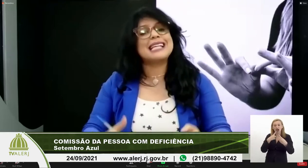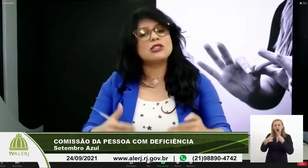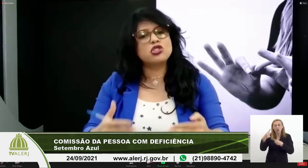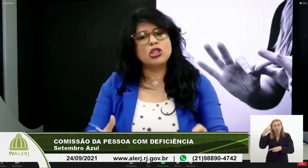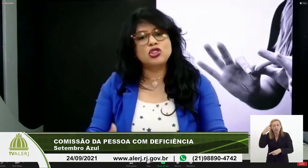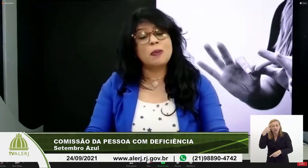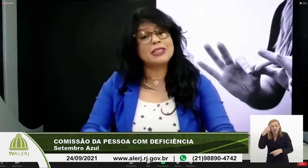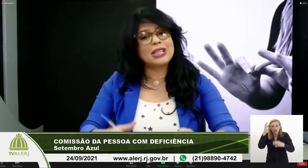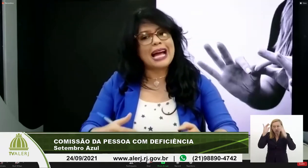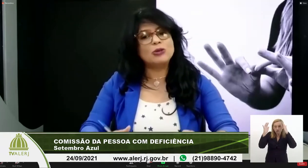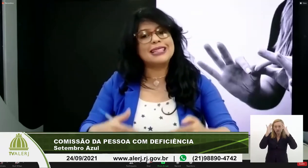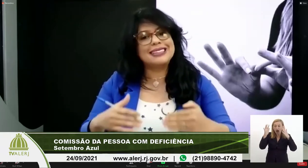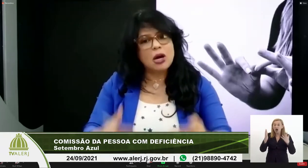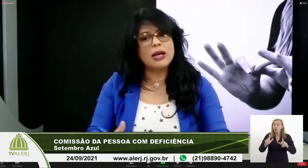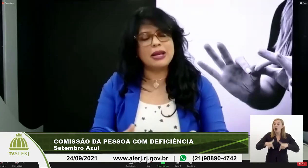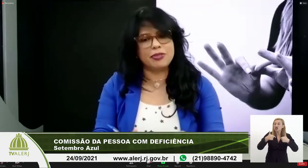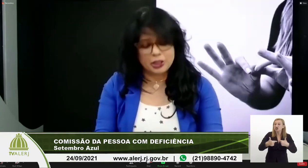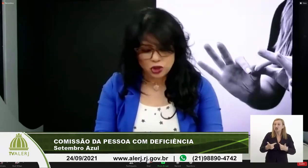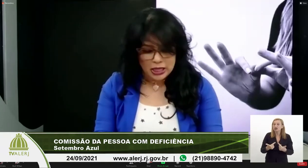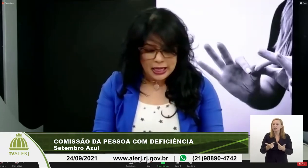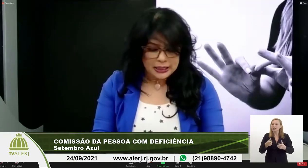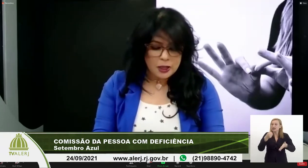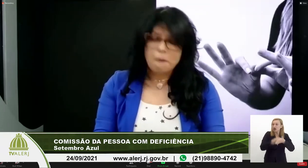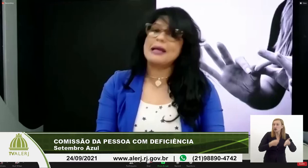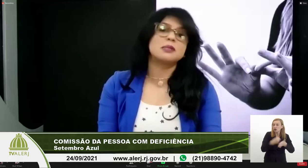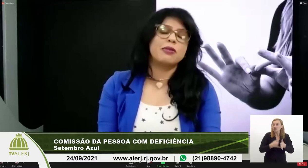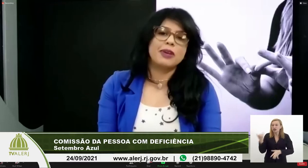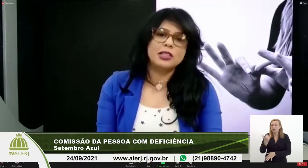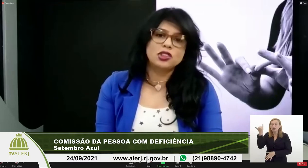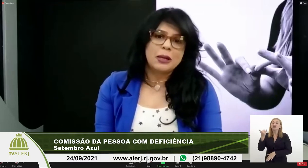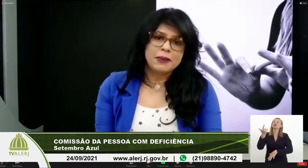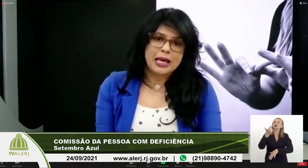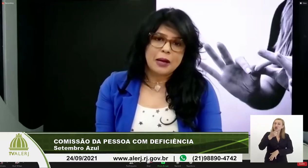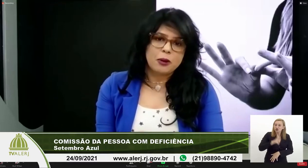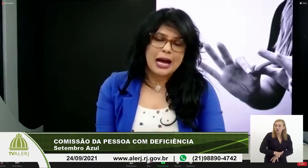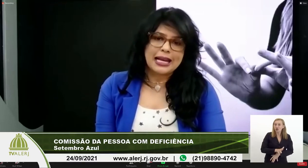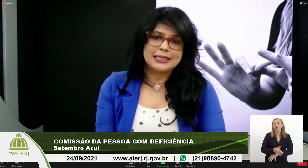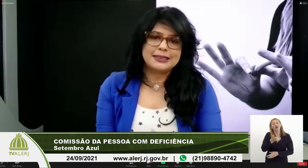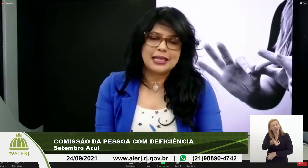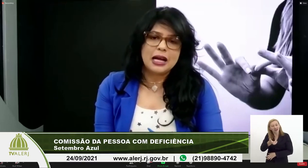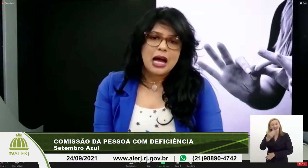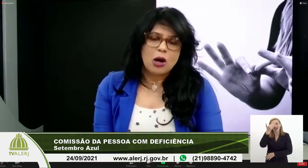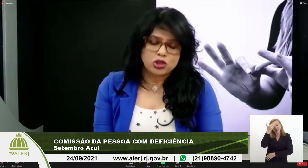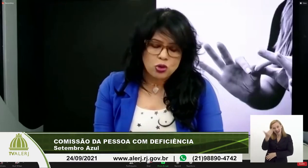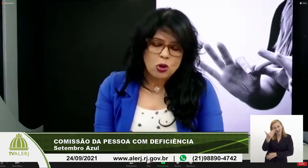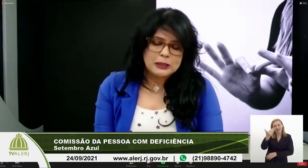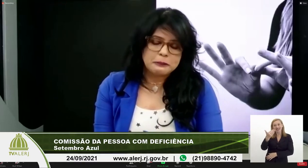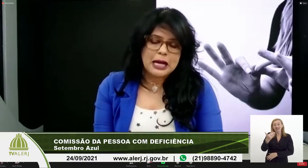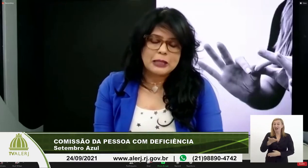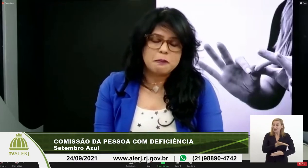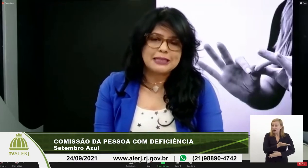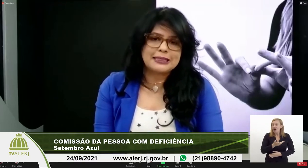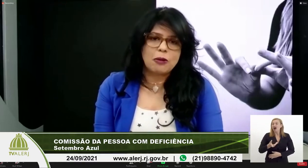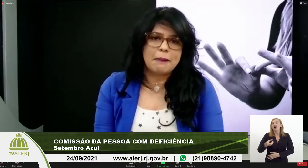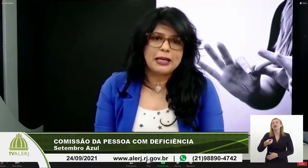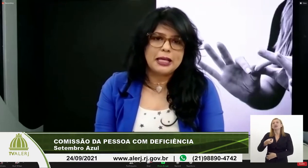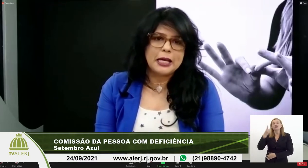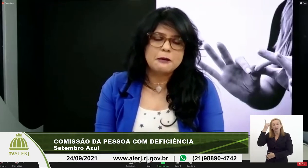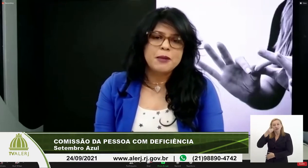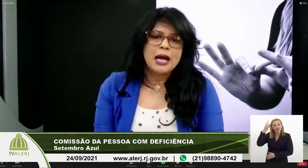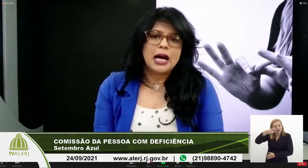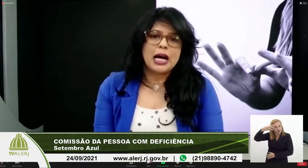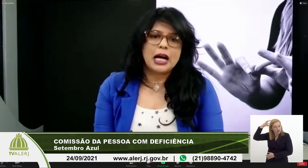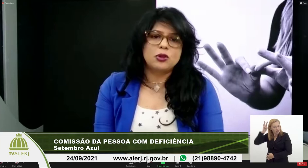e as ações sobre esta causa tão relevante. Então, mais uma vez, quero agradecer ao senhor, deputado Marcelo